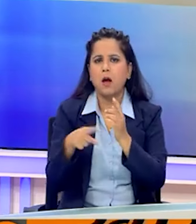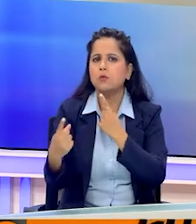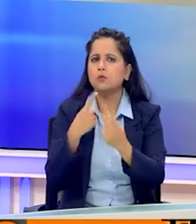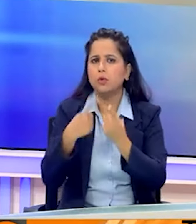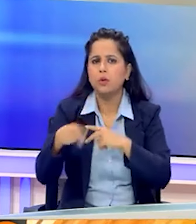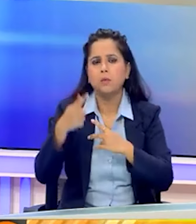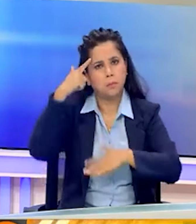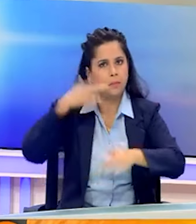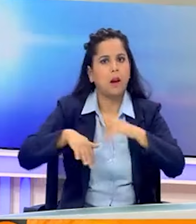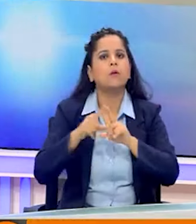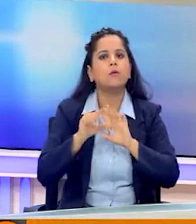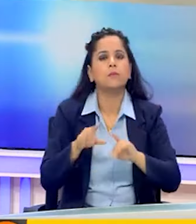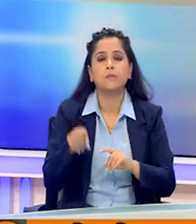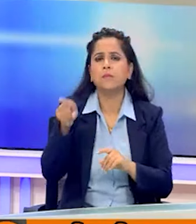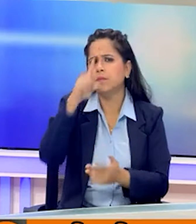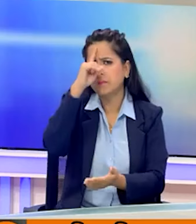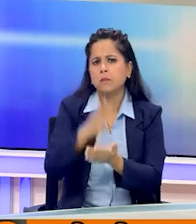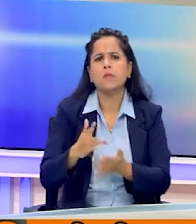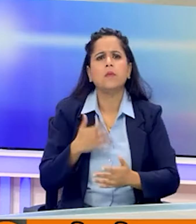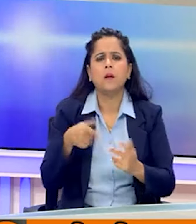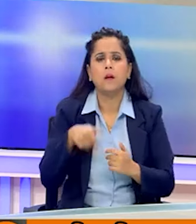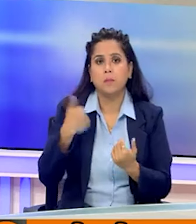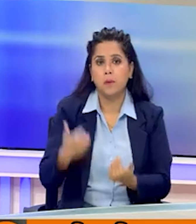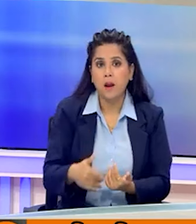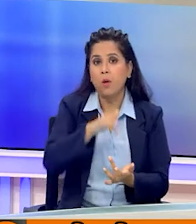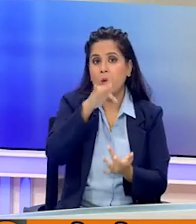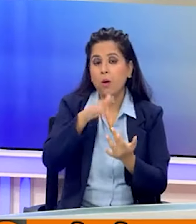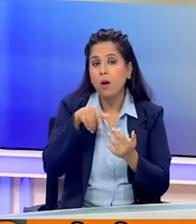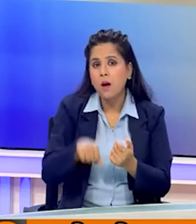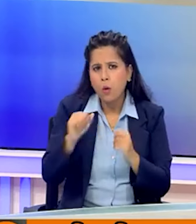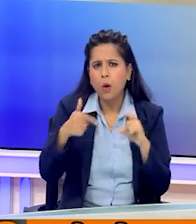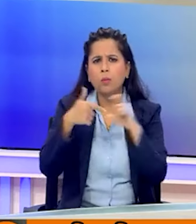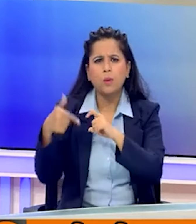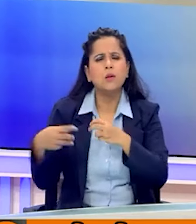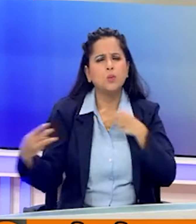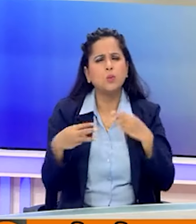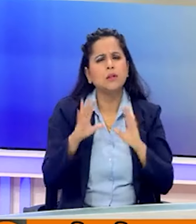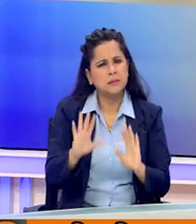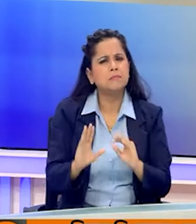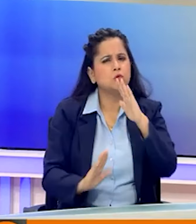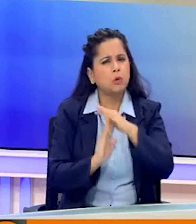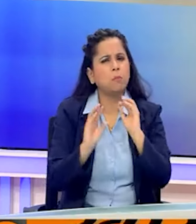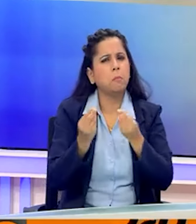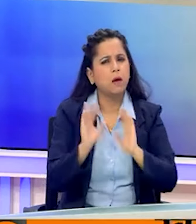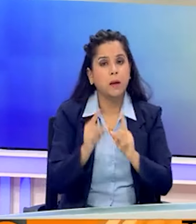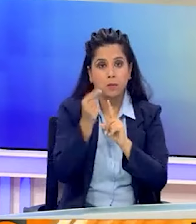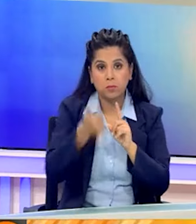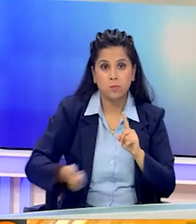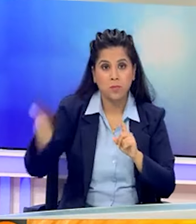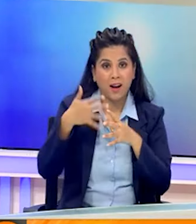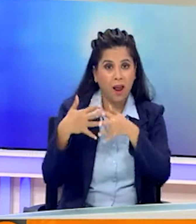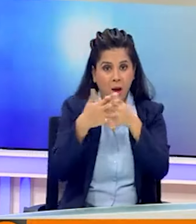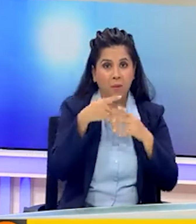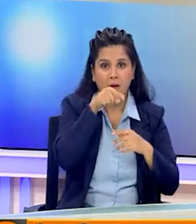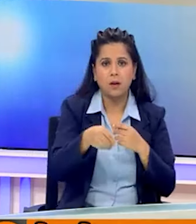करने की योचना बनाई है। उनका मानना है कि मध्य पूर्फु में पूर्ण युद्ध से बचना चाहिए। हाला कि राश्ट्रपती वाइडन ने इस